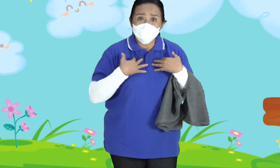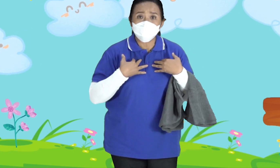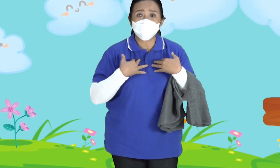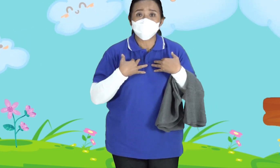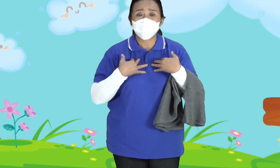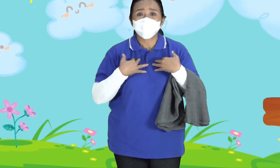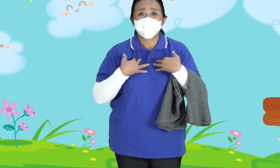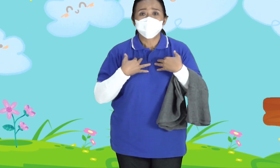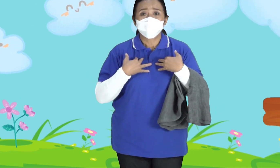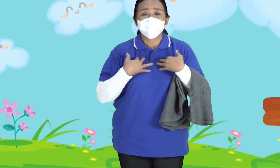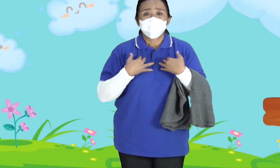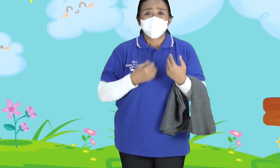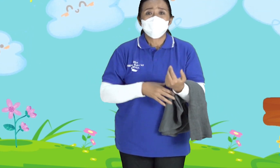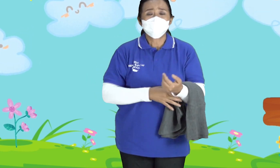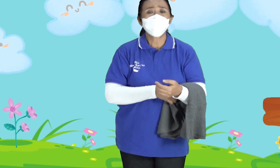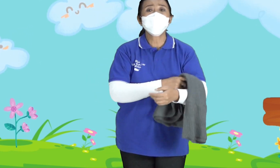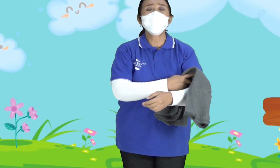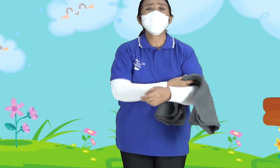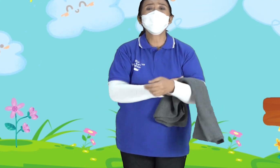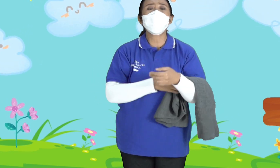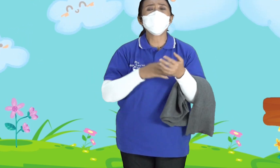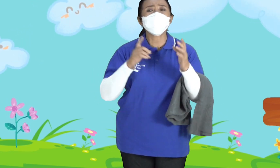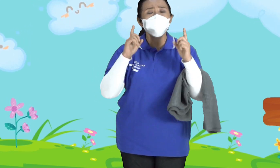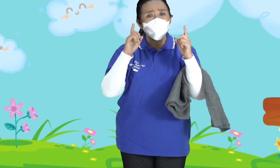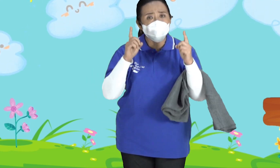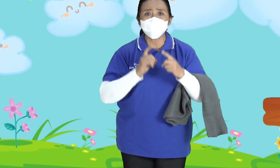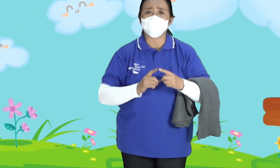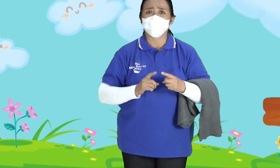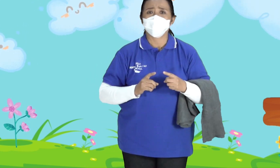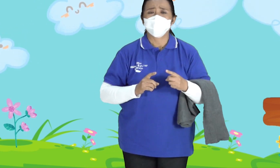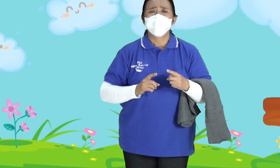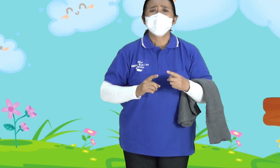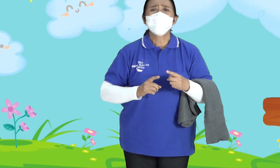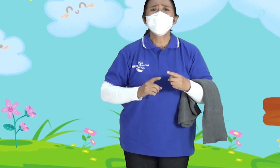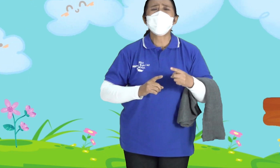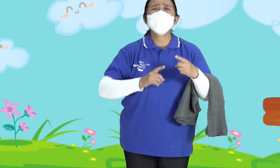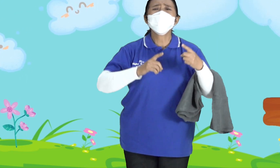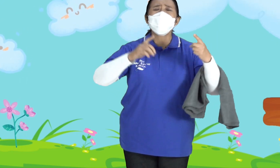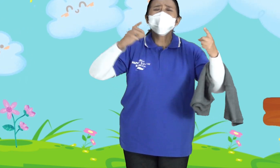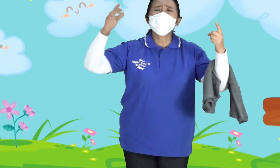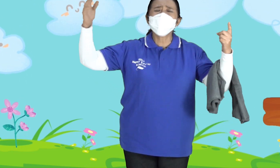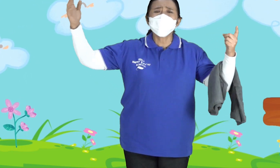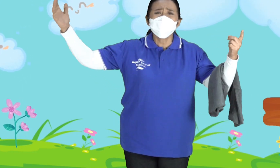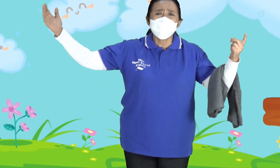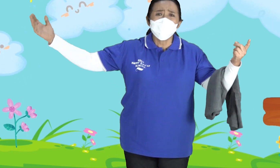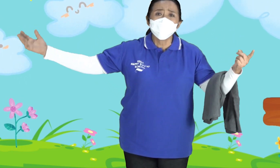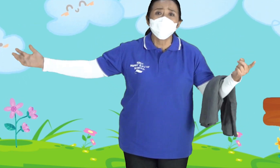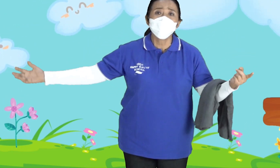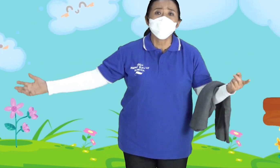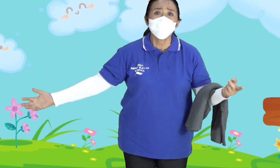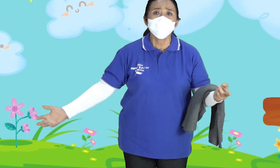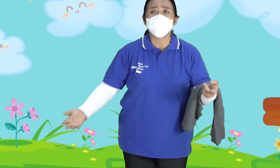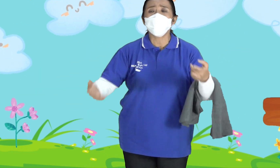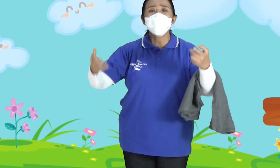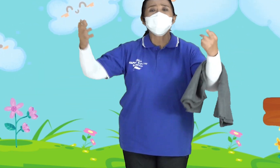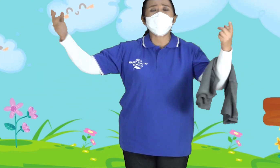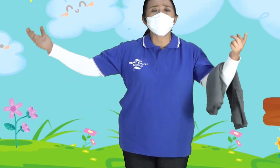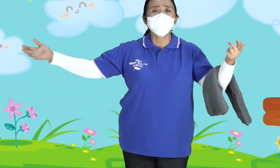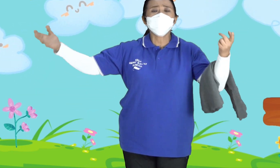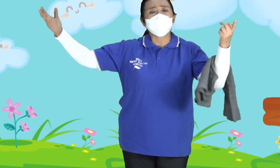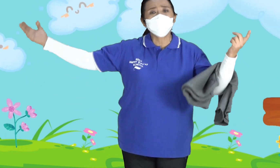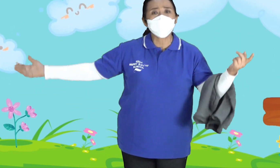semua Ya Sudah dipilih Oleh Tuhan Di antara Sekian Ribu